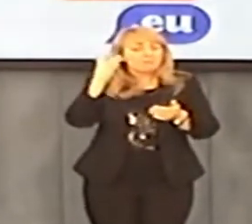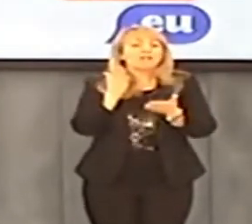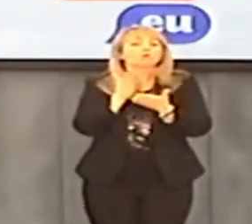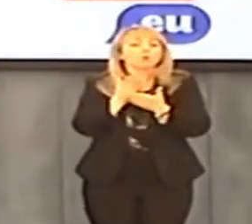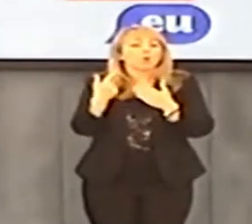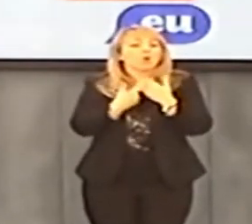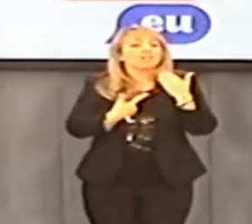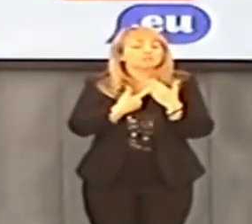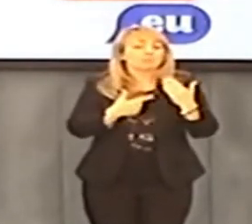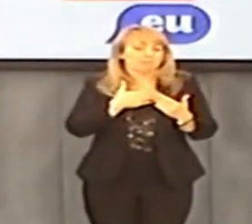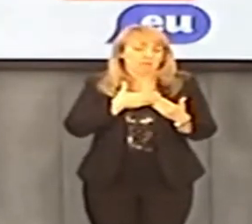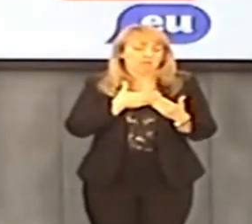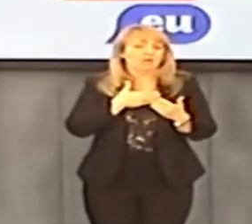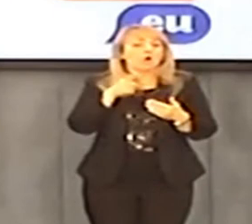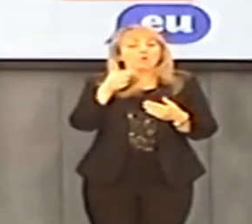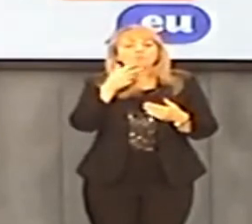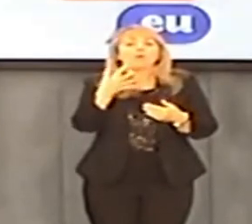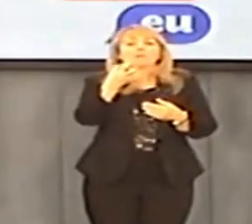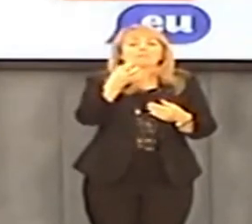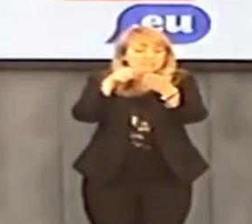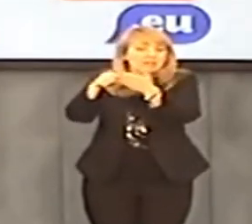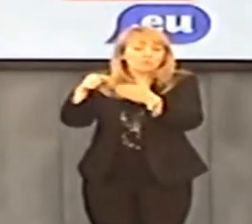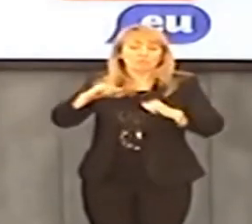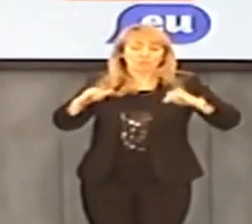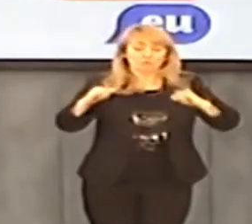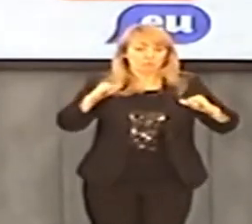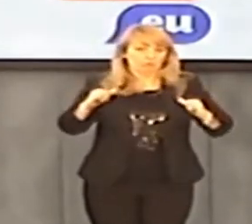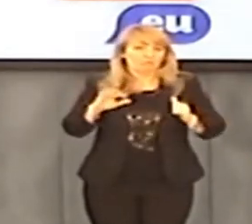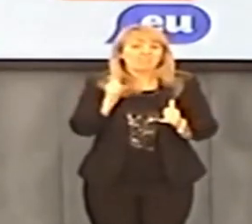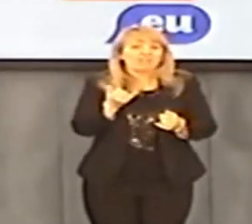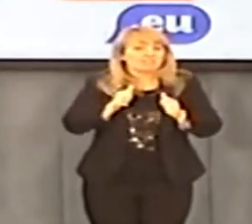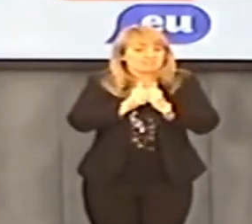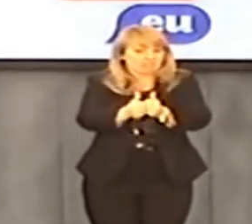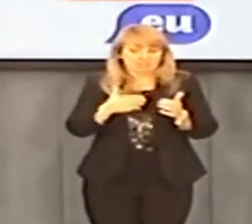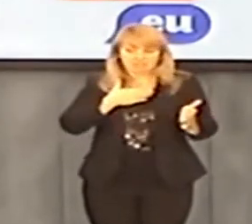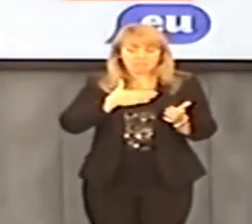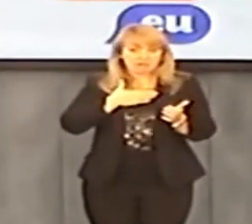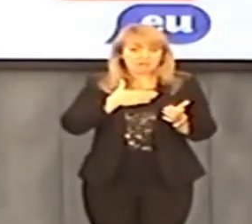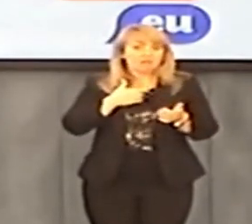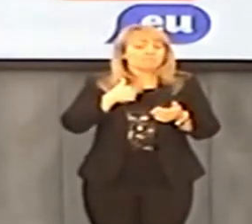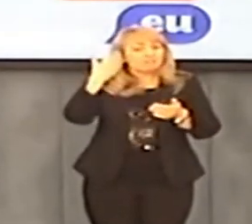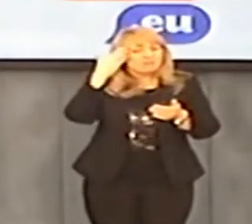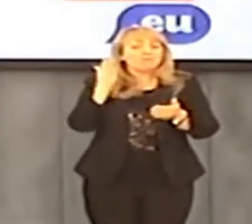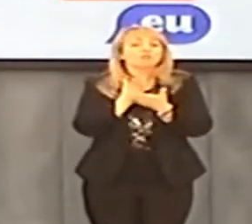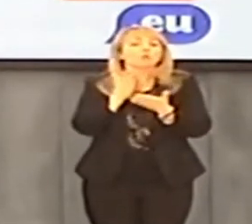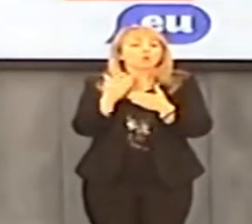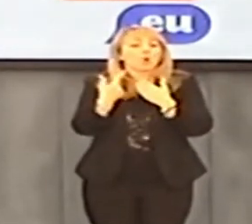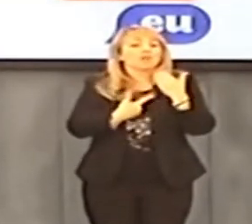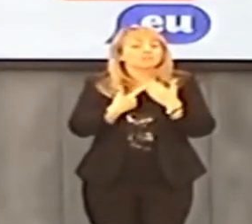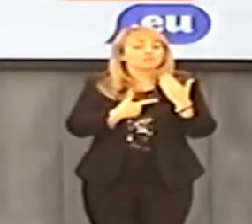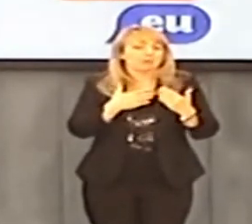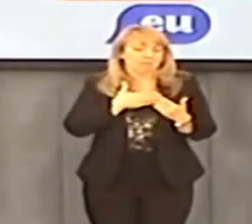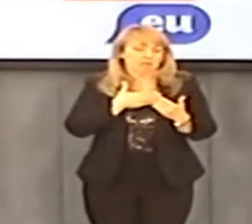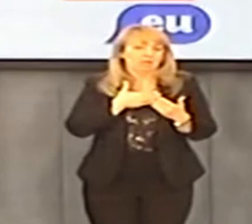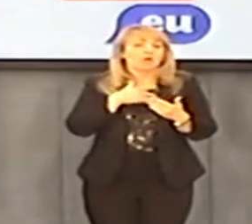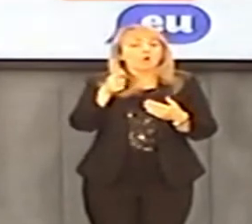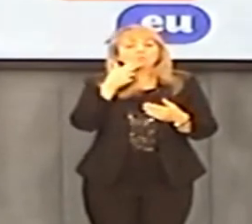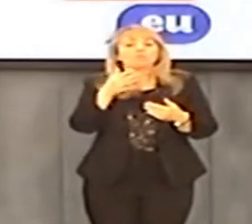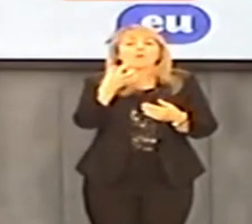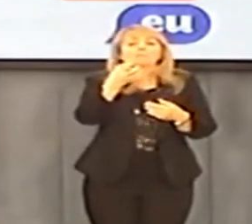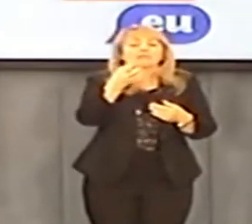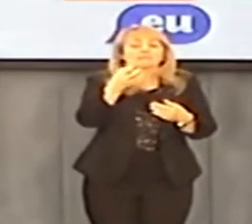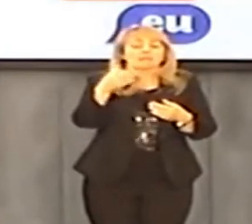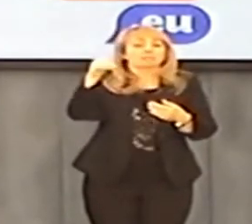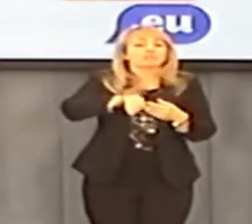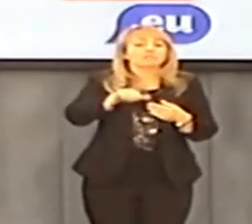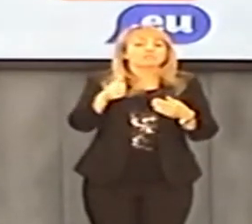dąży, jakie sobie zadania powstają w poszczególnych dziedzinach? Ale takie w liczbach wymierzalne, prawda? 500 tysięcy miejsc pracy